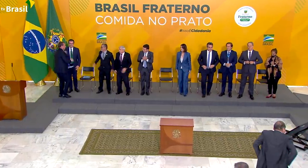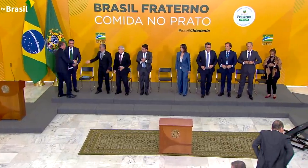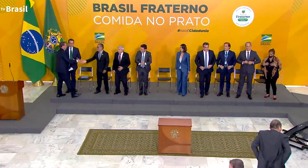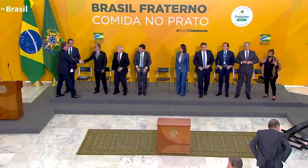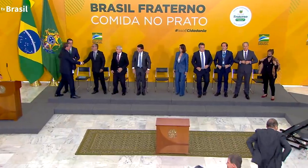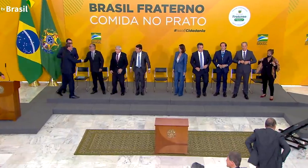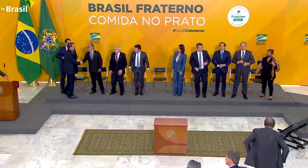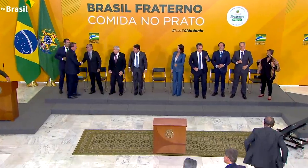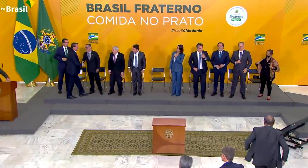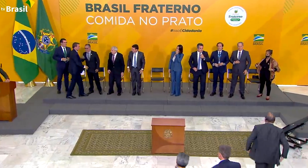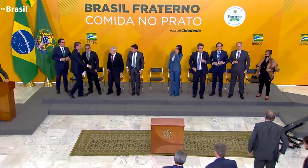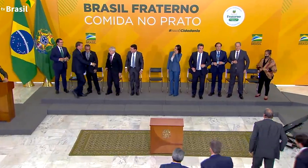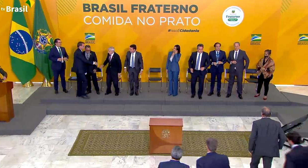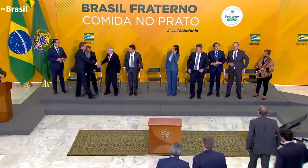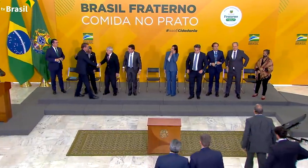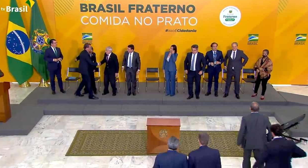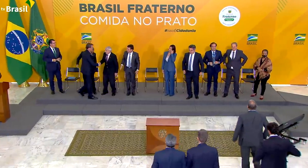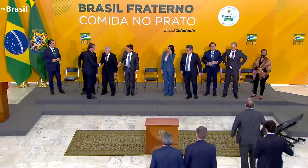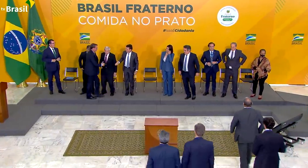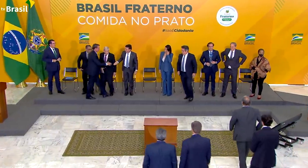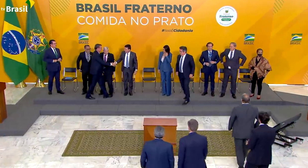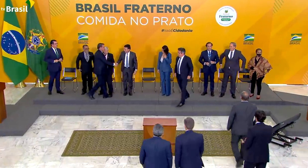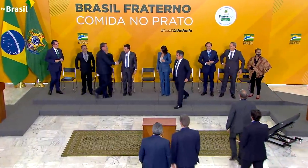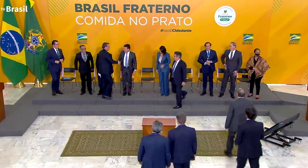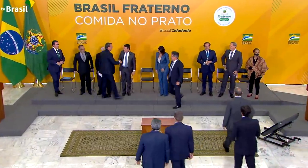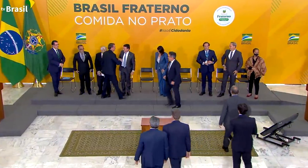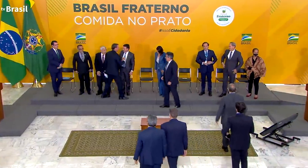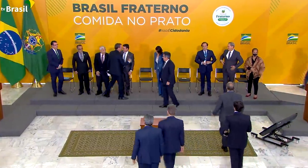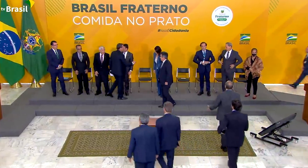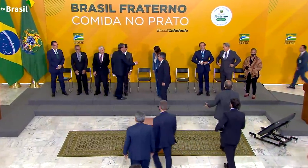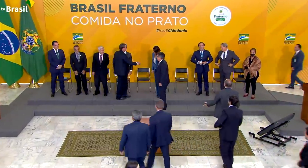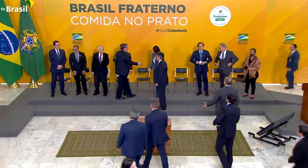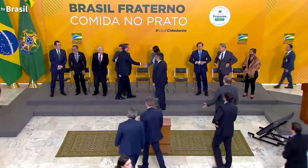está encerrada esta cerimônia. aí e